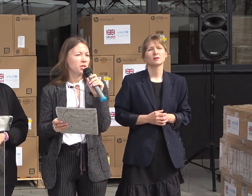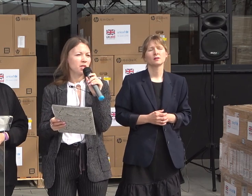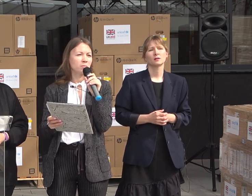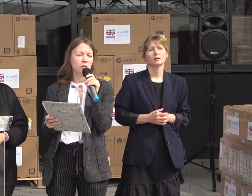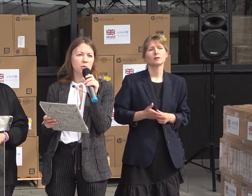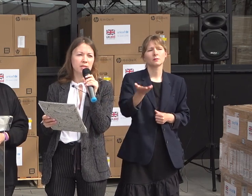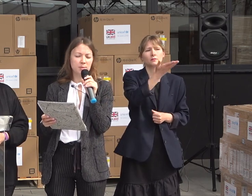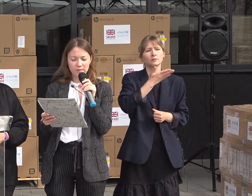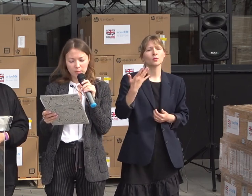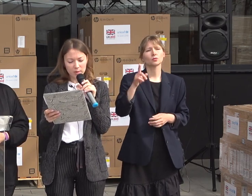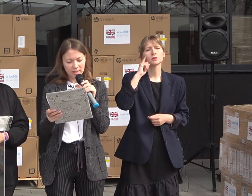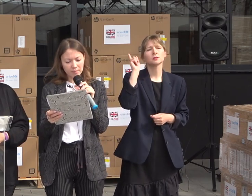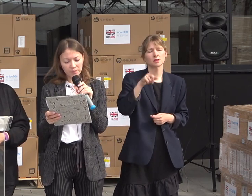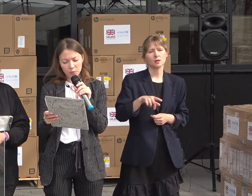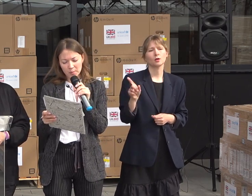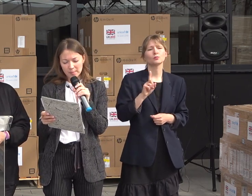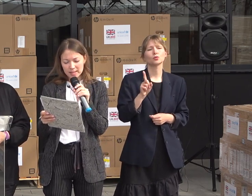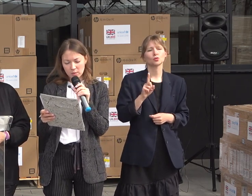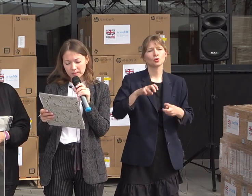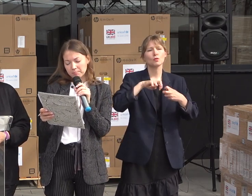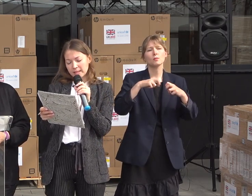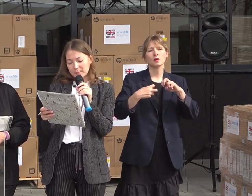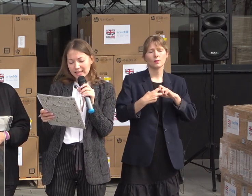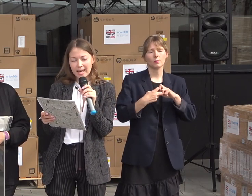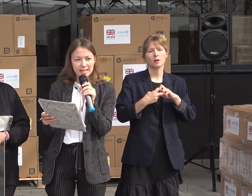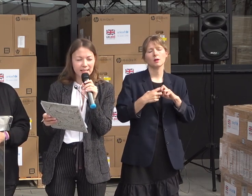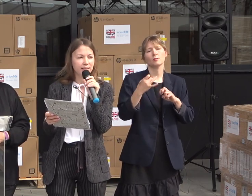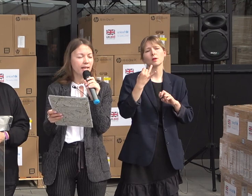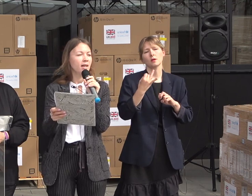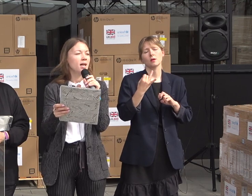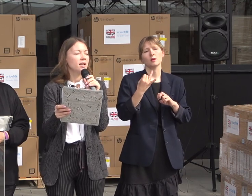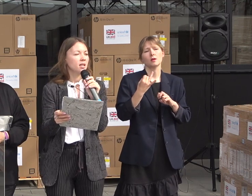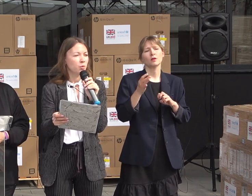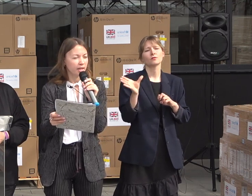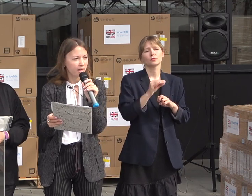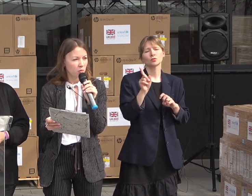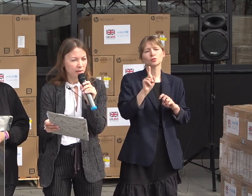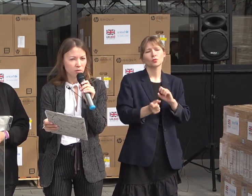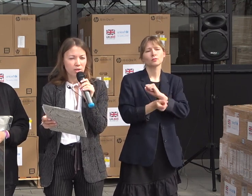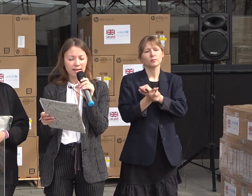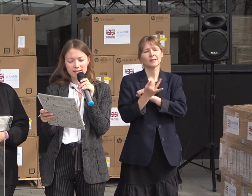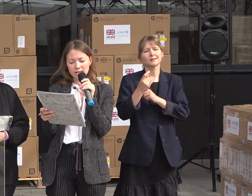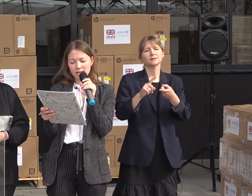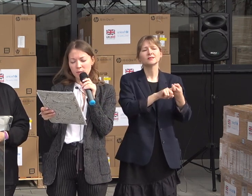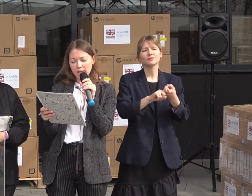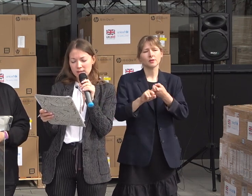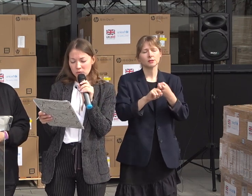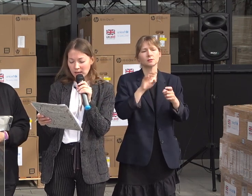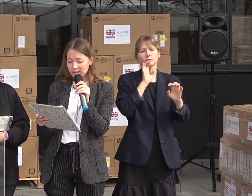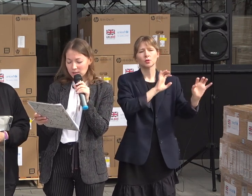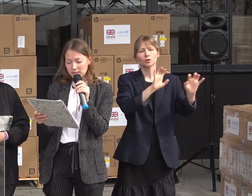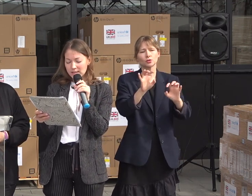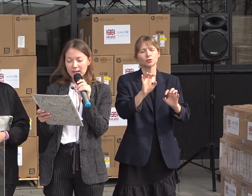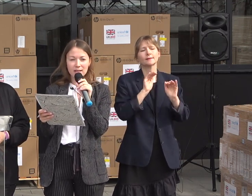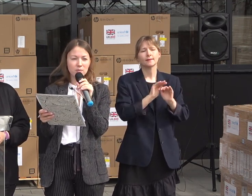Noi cunoaștem cu toții despre faptul că problemele sau aspectele care țin de protecția copilului, cele care țin de protecție